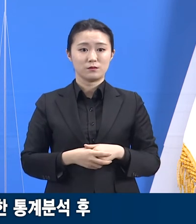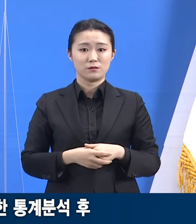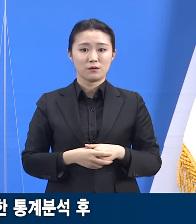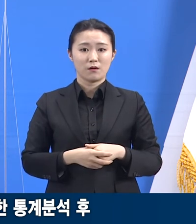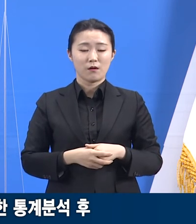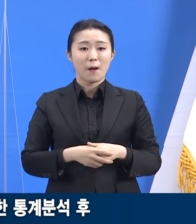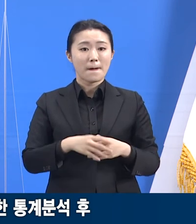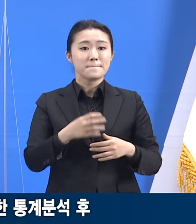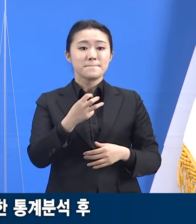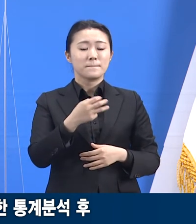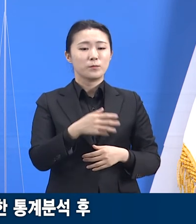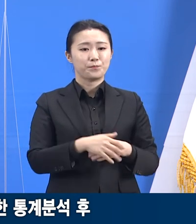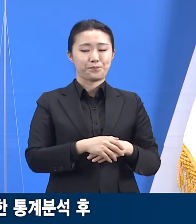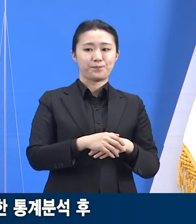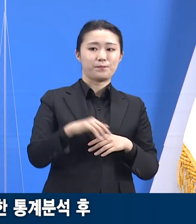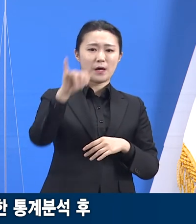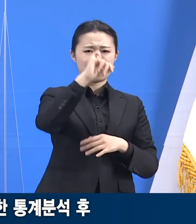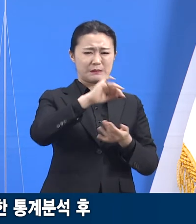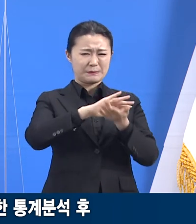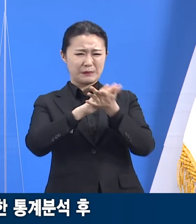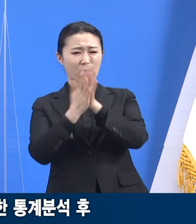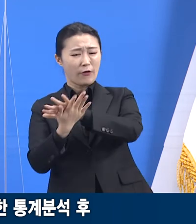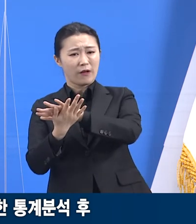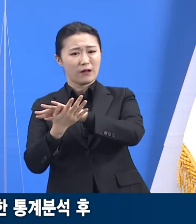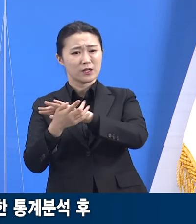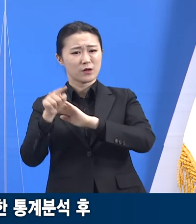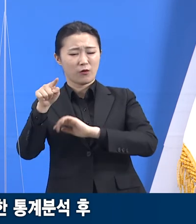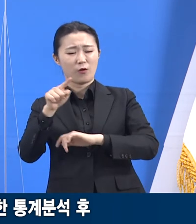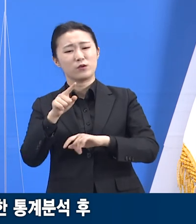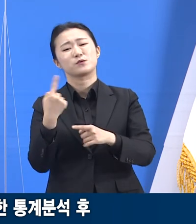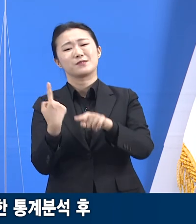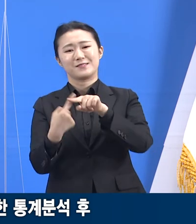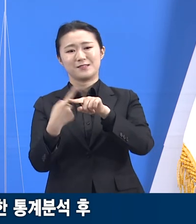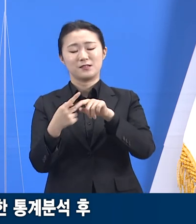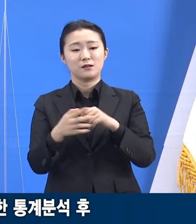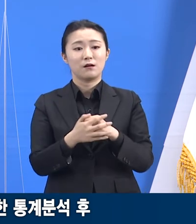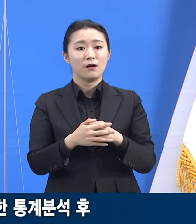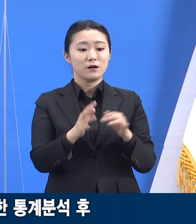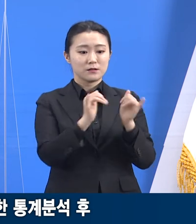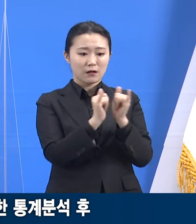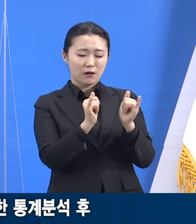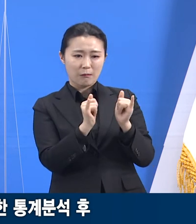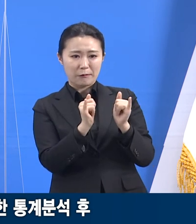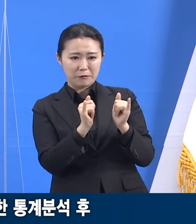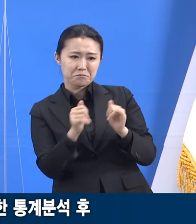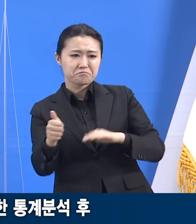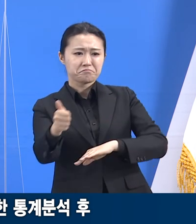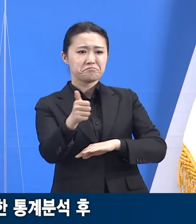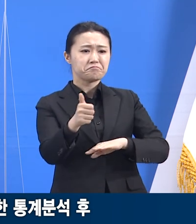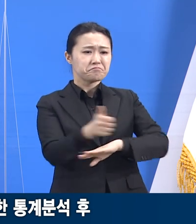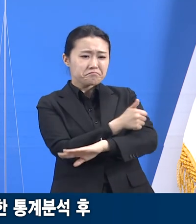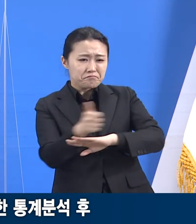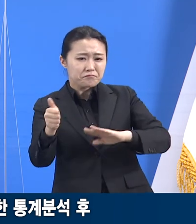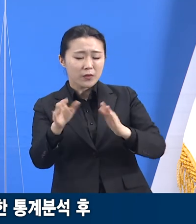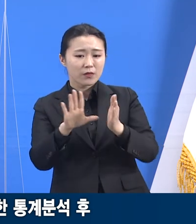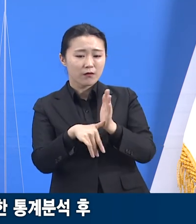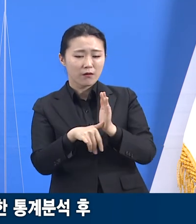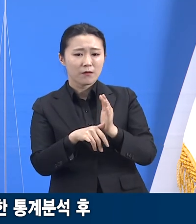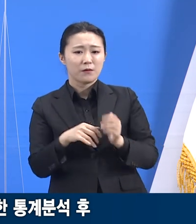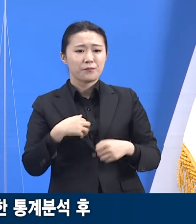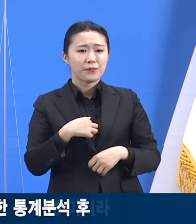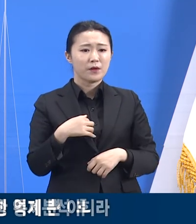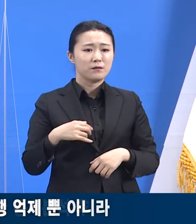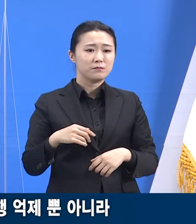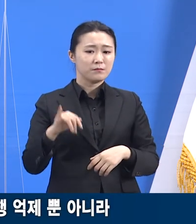바이러스 문제 역시 마찬가지입니다. 사람은 이동하고 그 몸 안에 숨어있는 바이러스도 같이 이동합니다.